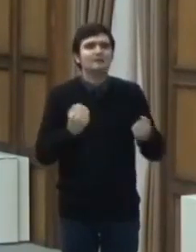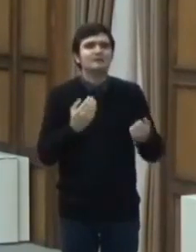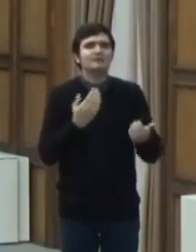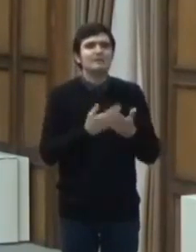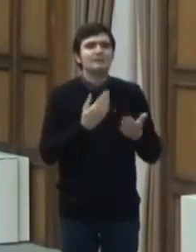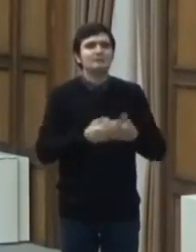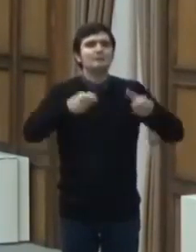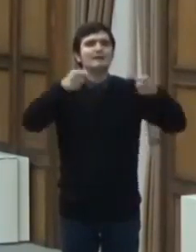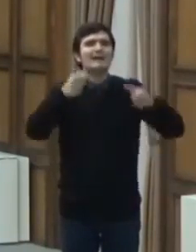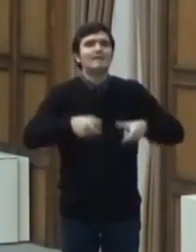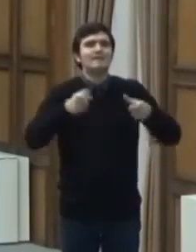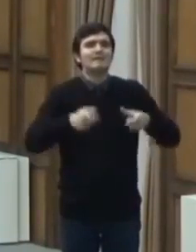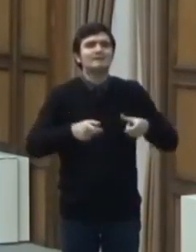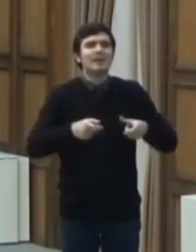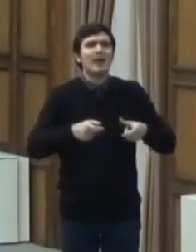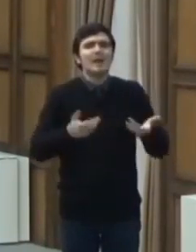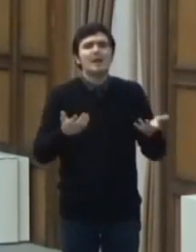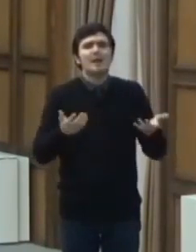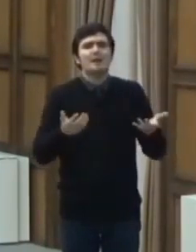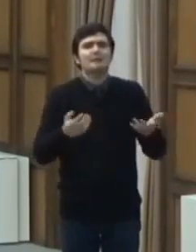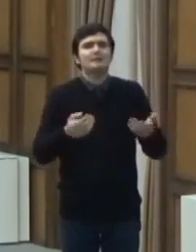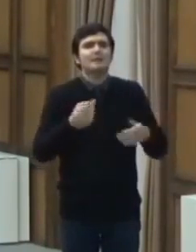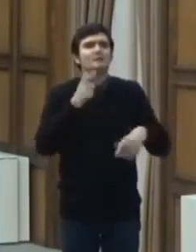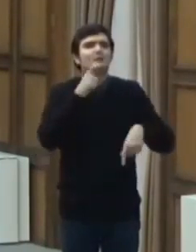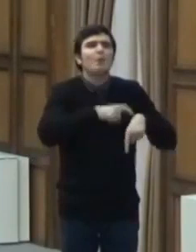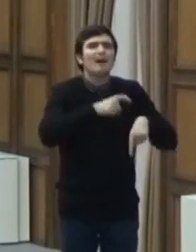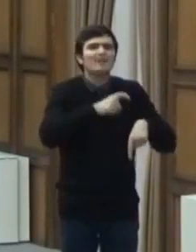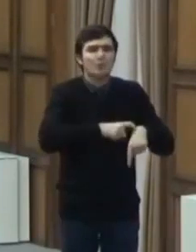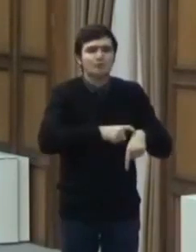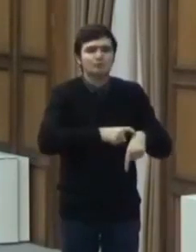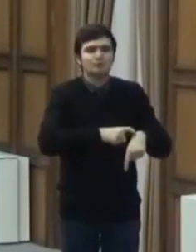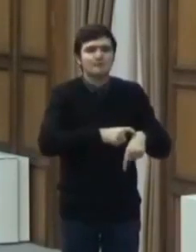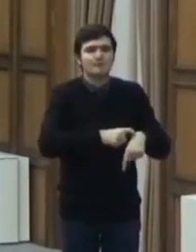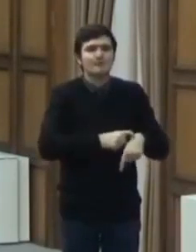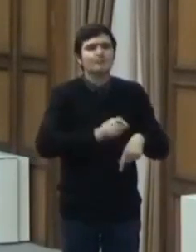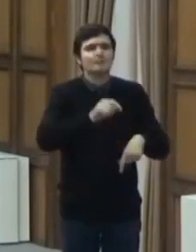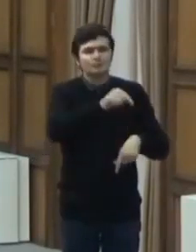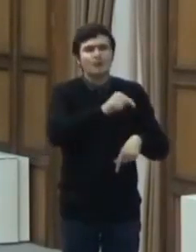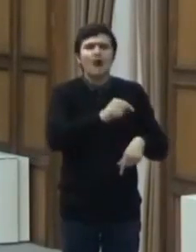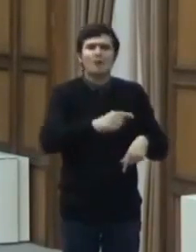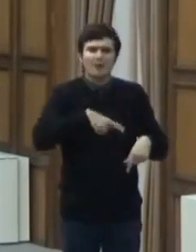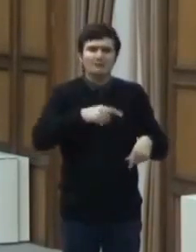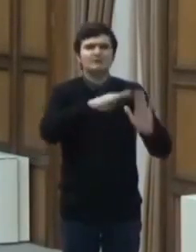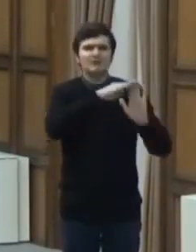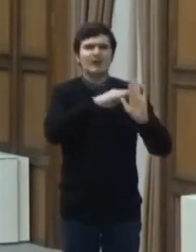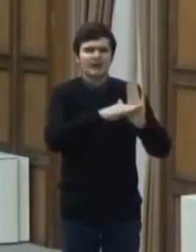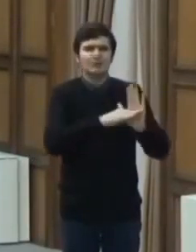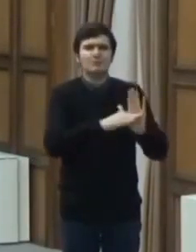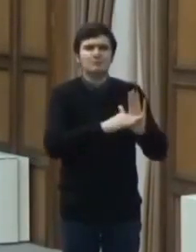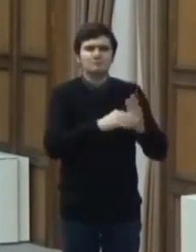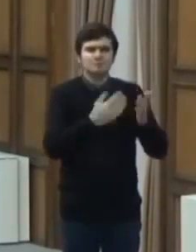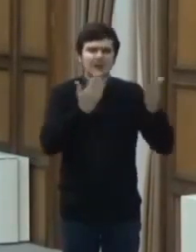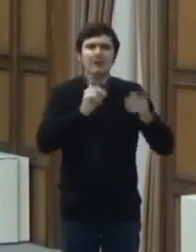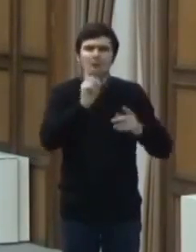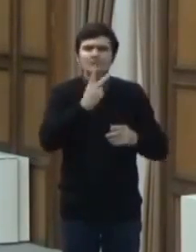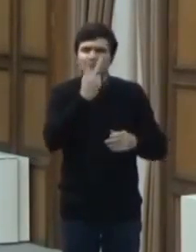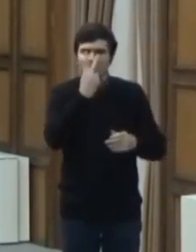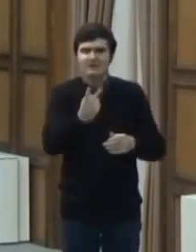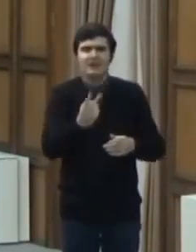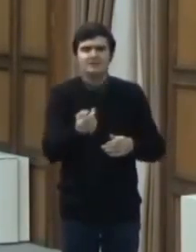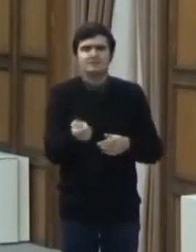cabinetele de stomatologie cu reguli aferente pe care le veți găsi în